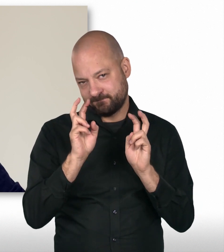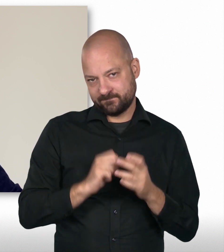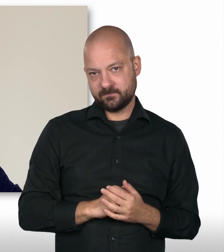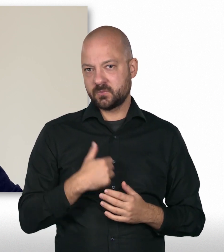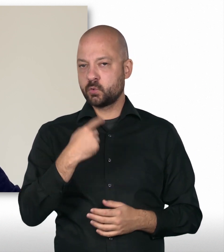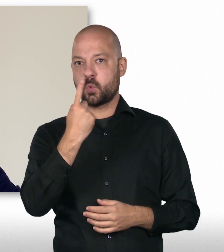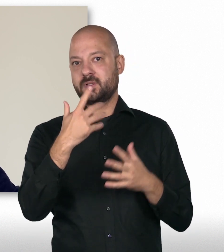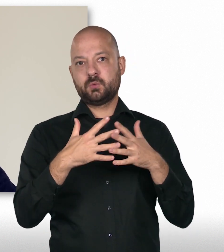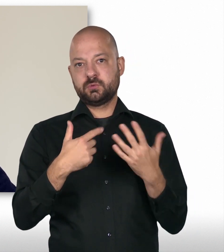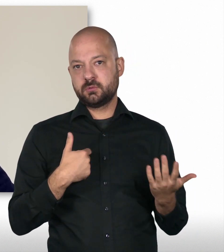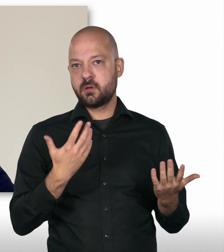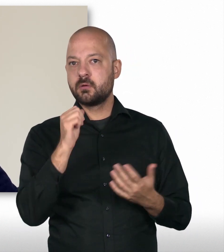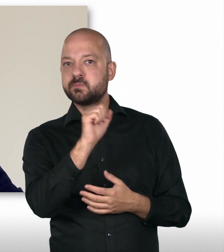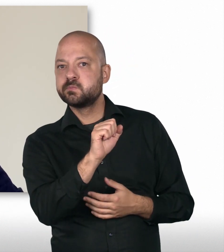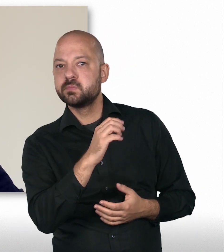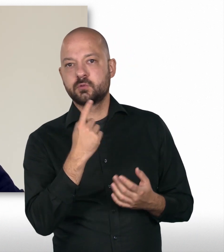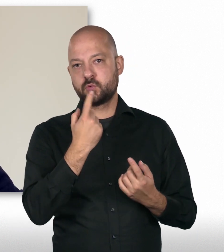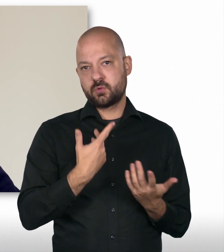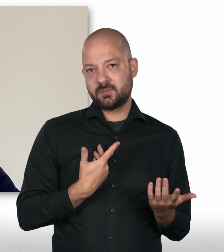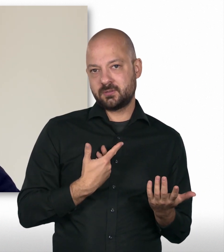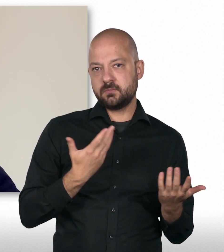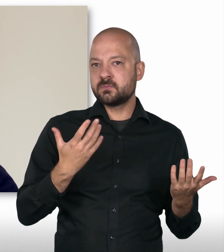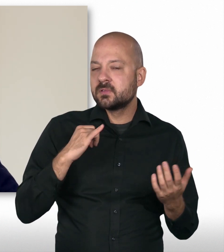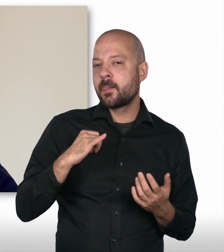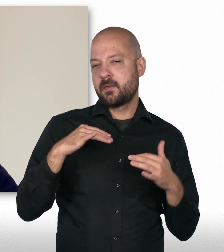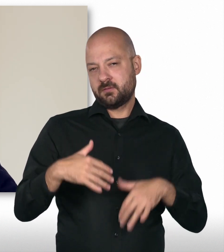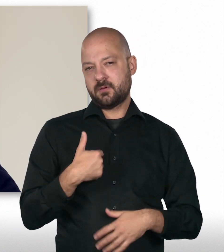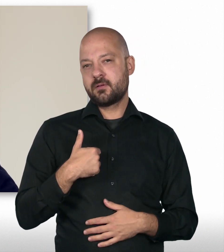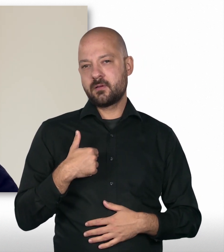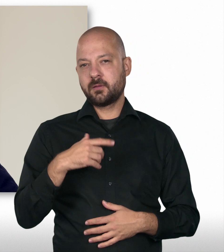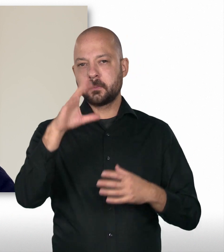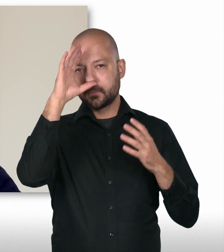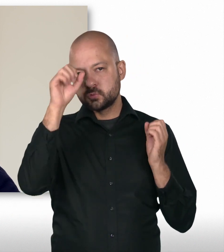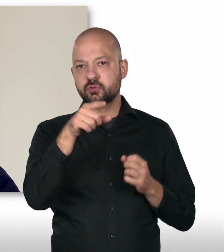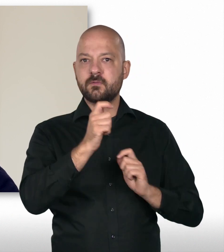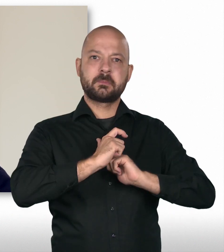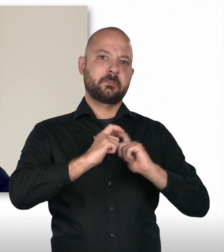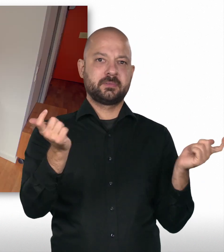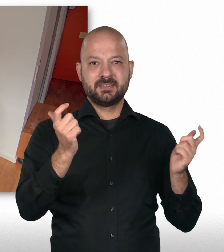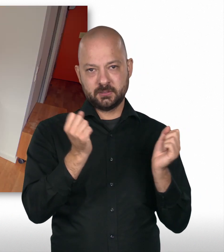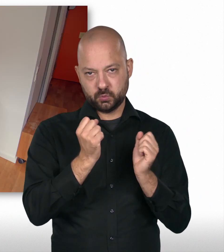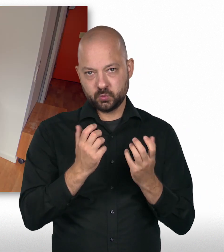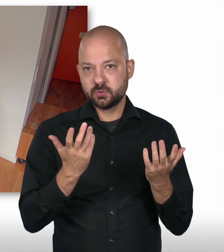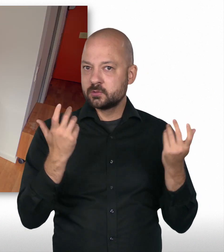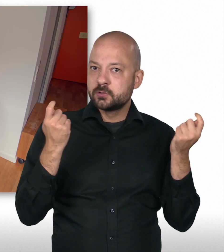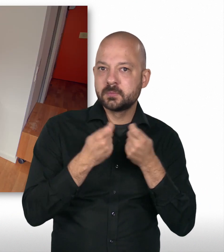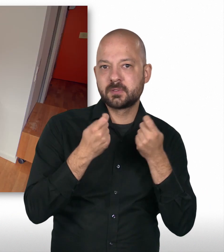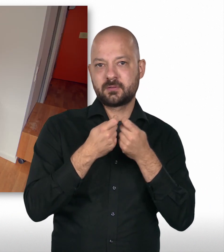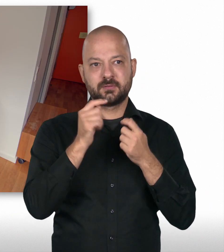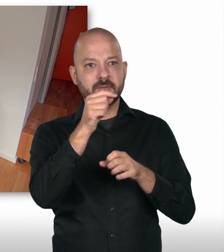Ich war noch nie in den USA für länger und es interessiert mich sehr. Genau, und die Botschaft da ist natürlich auch groß und ich